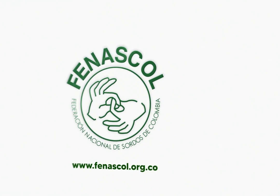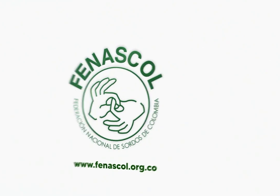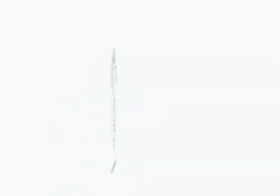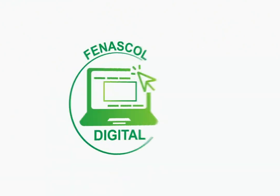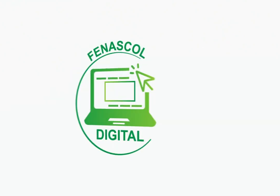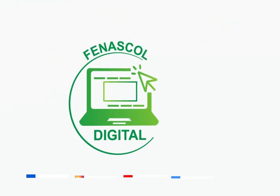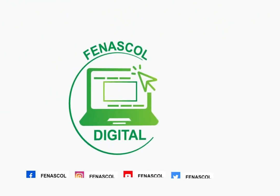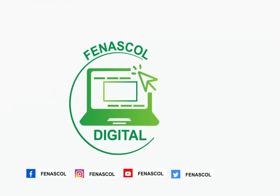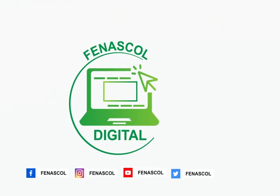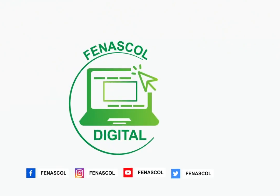.centrodelevo.co.c Gracias.